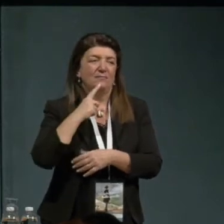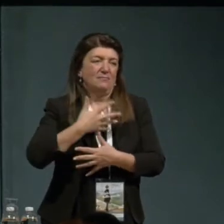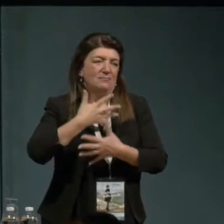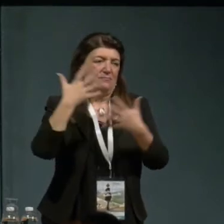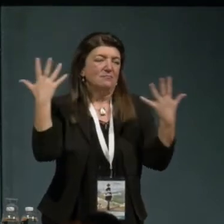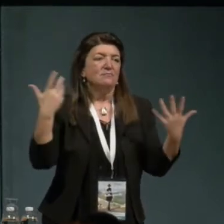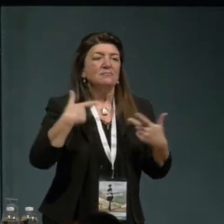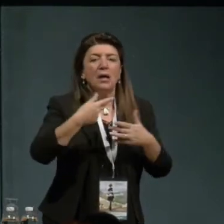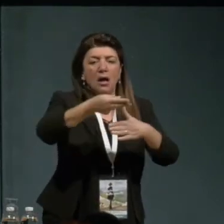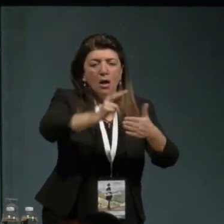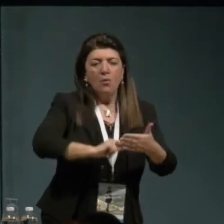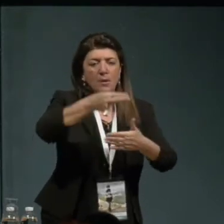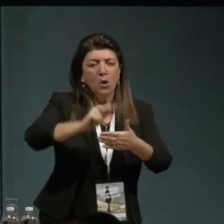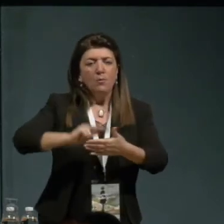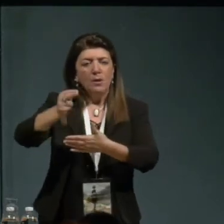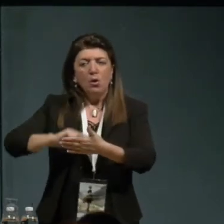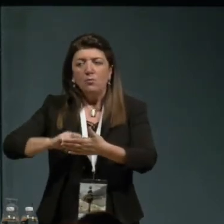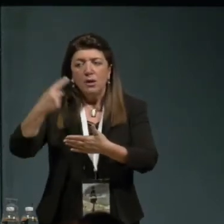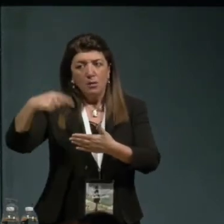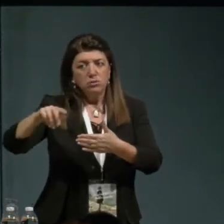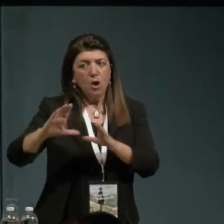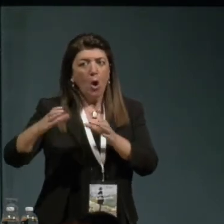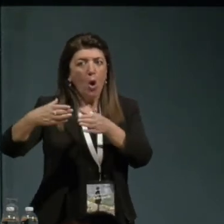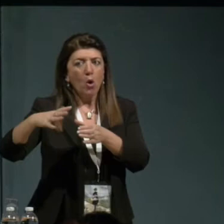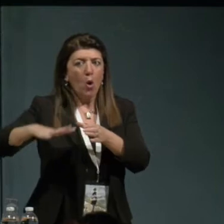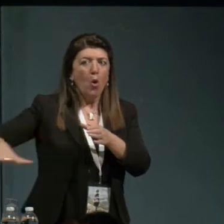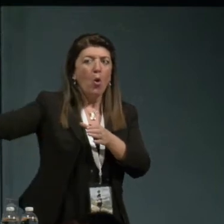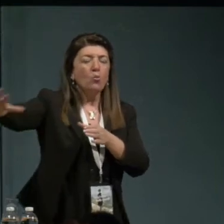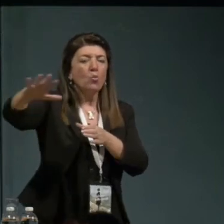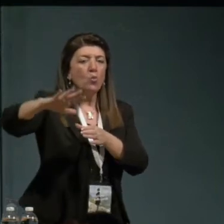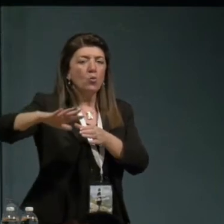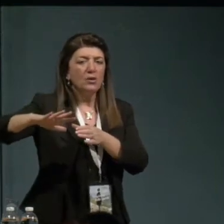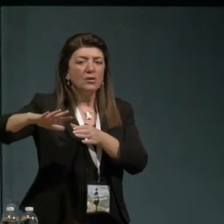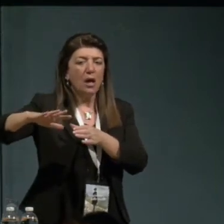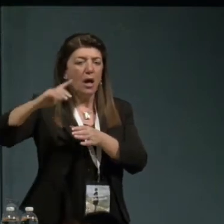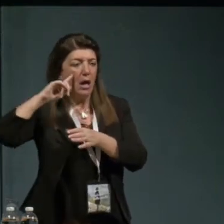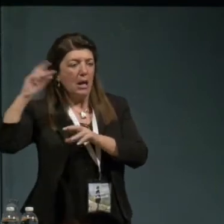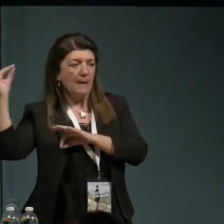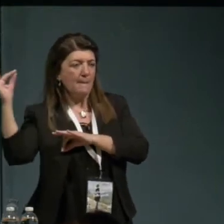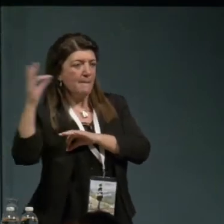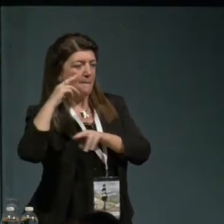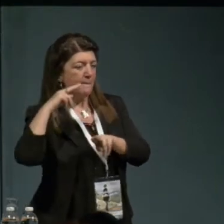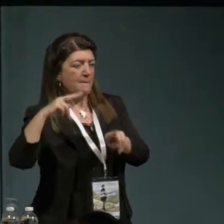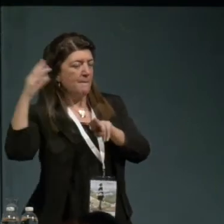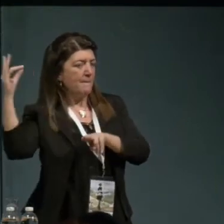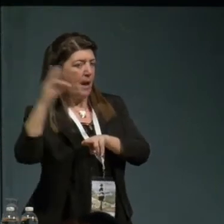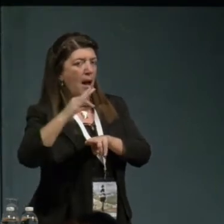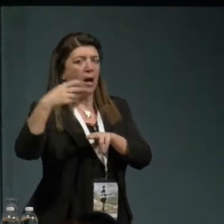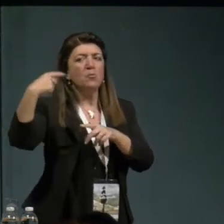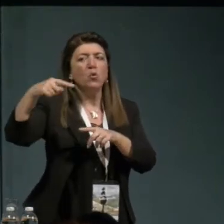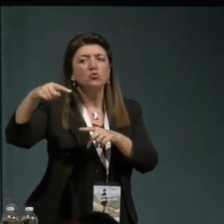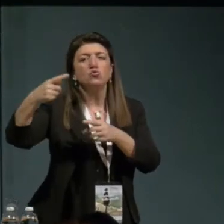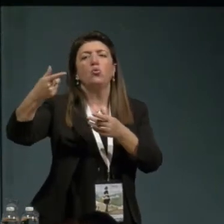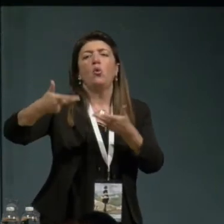fu preso di mira dalla comunità, come si dirà poi dopo il 68, dei mandarini, dei